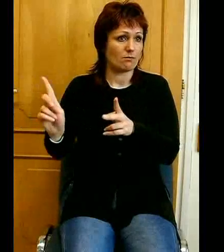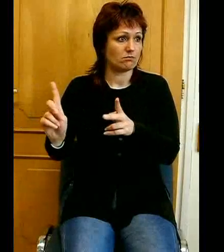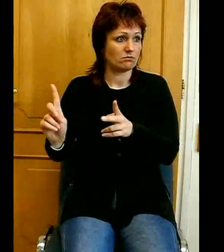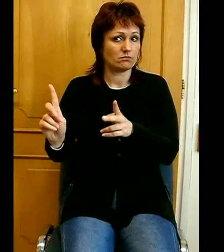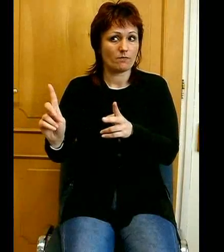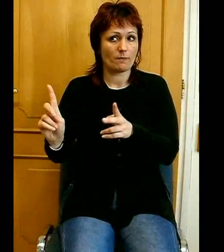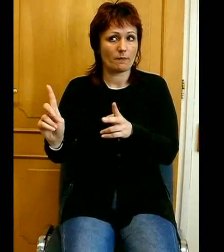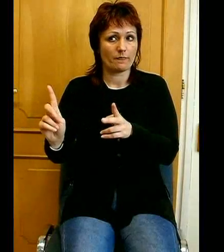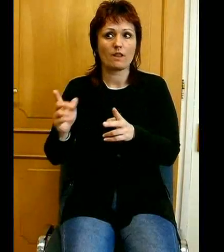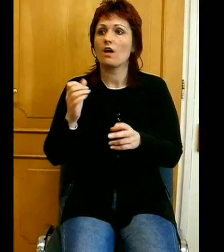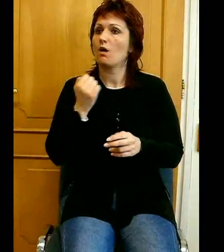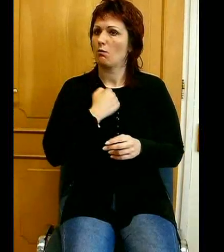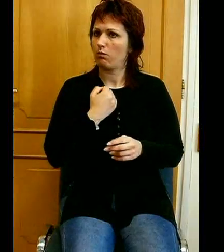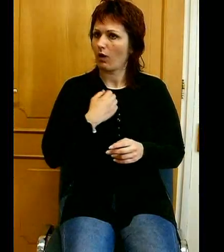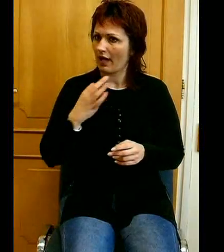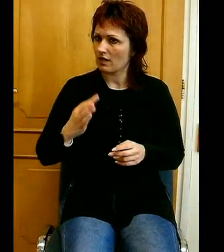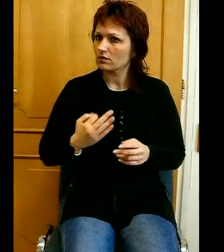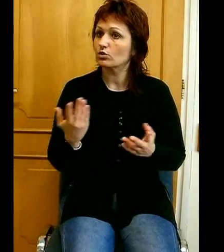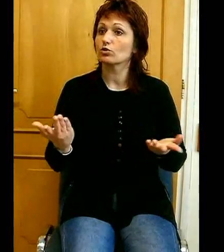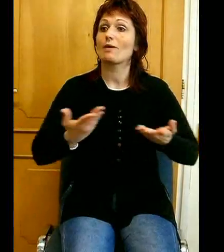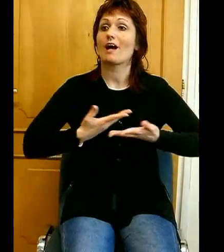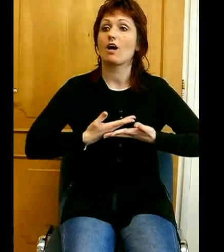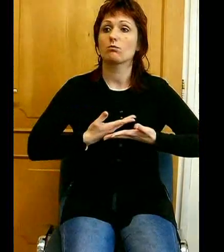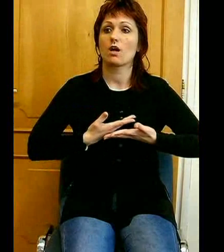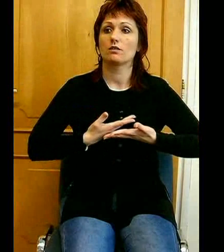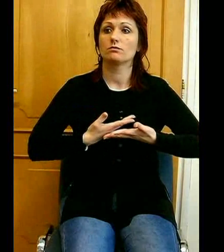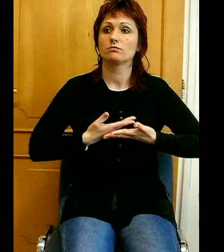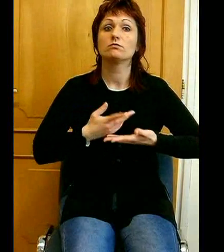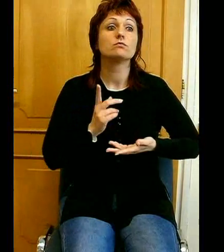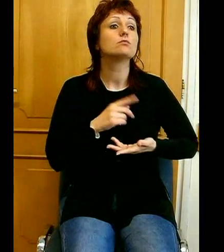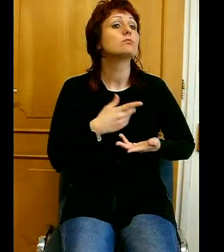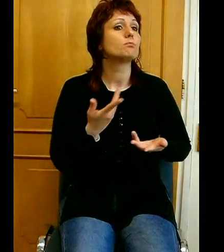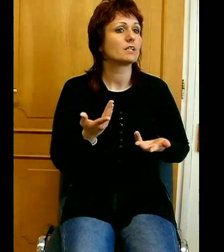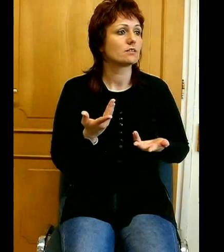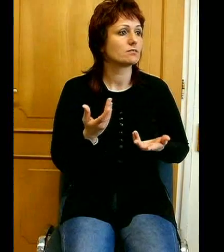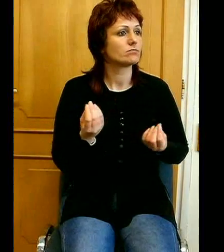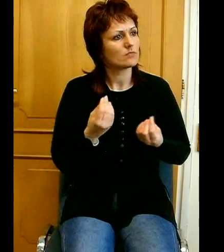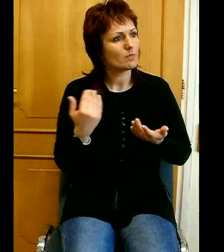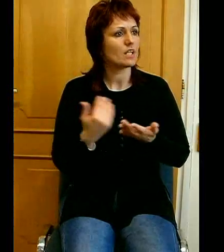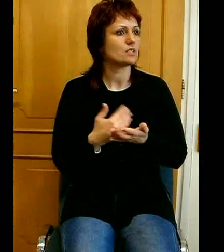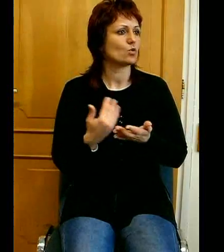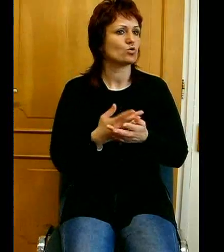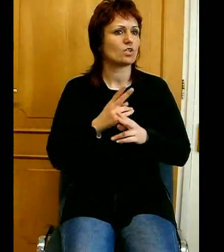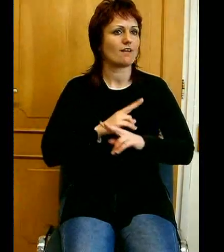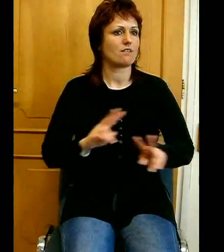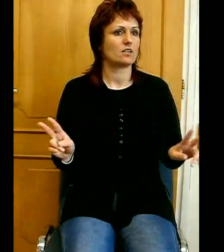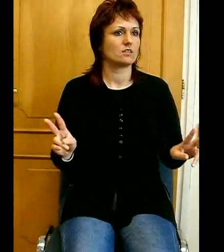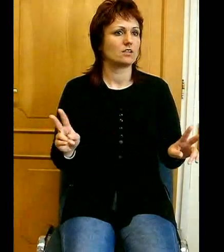pogány asszony is megkapja mit? Azt, amire szüksége van. Pontosan annyi, amire akkor